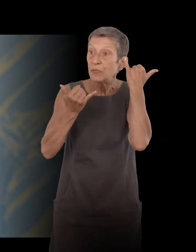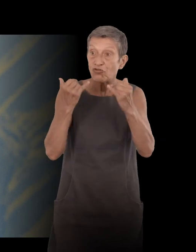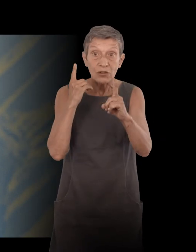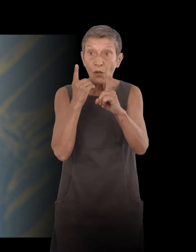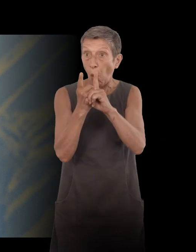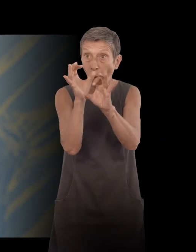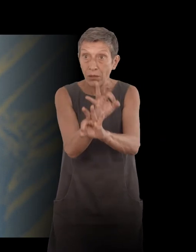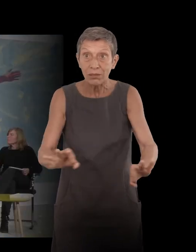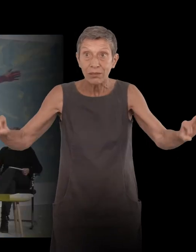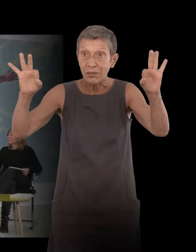face à vous.